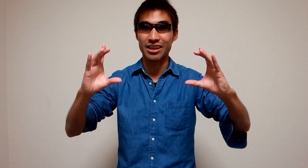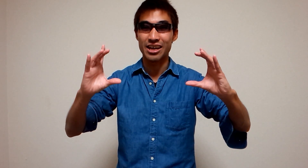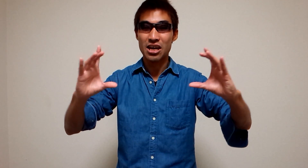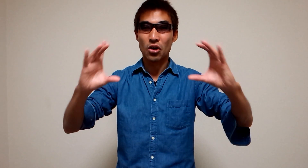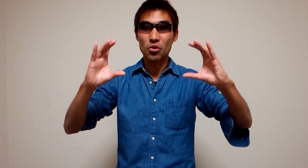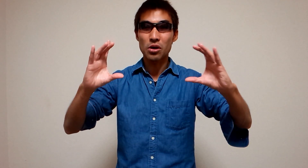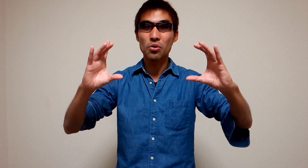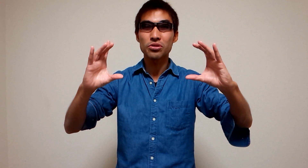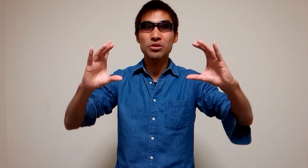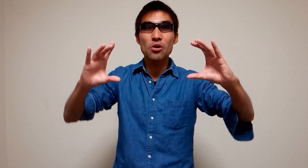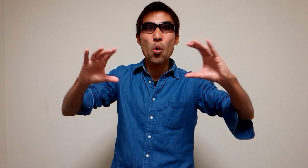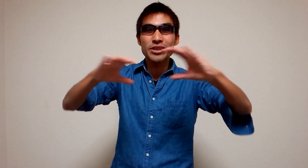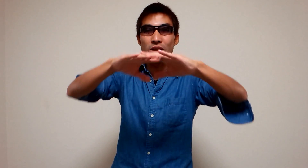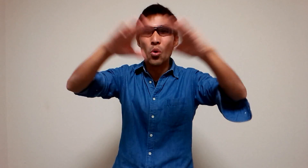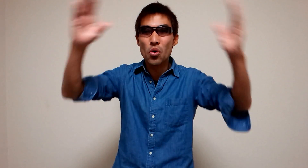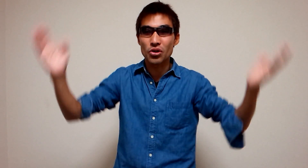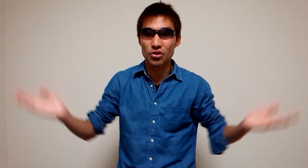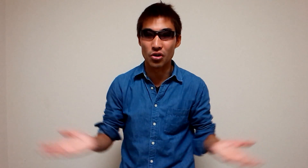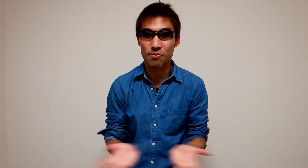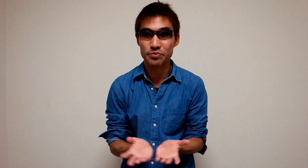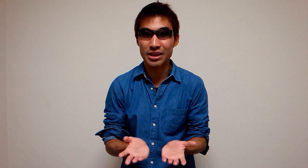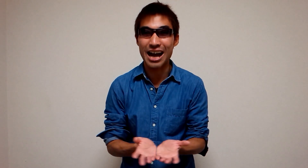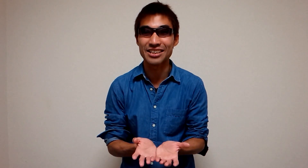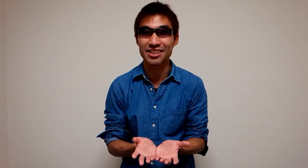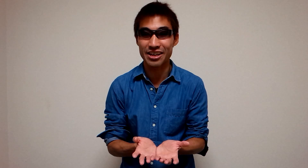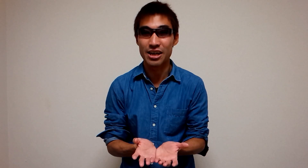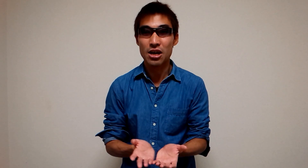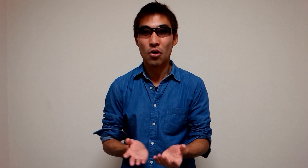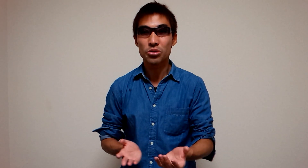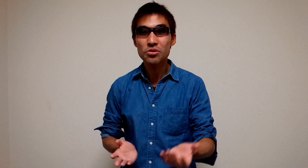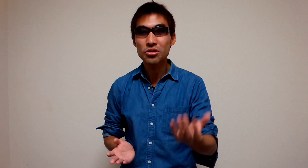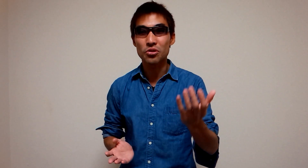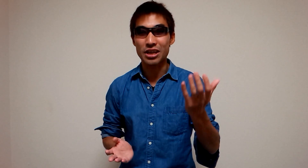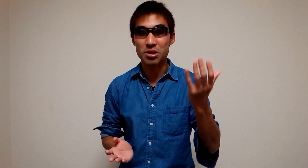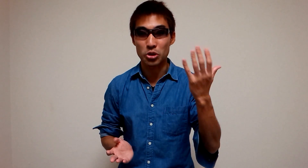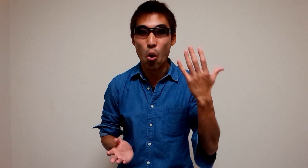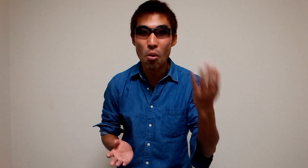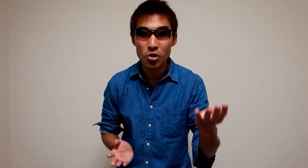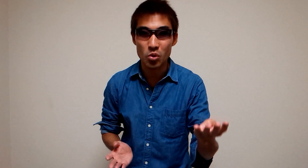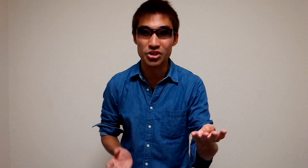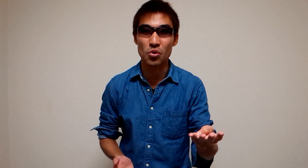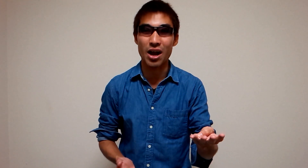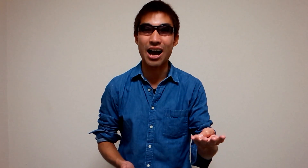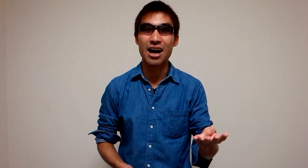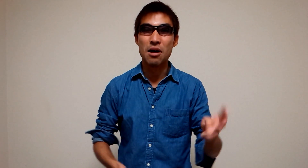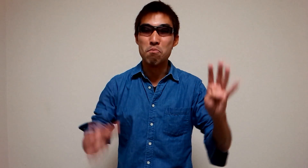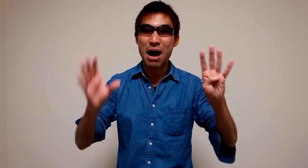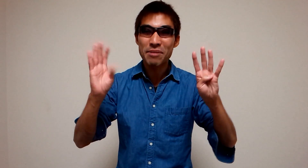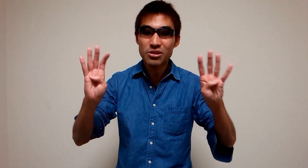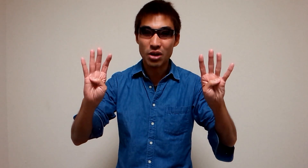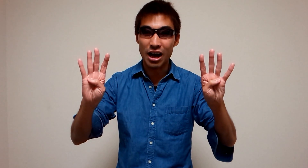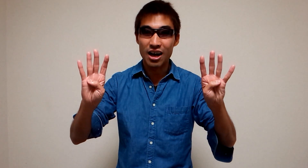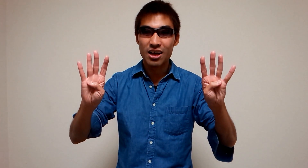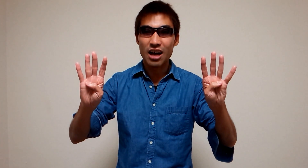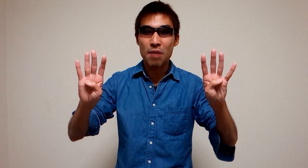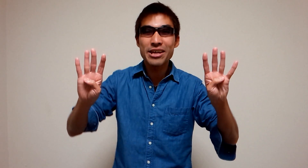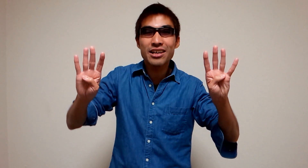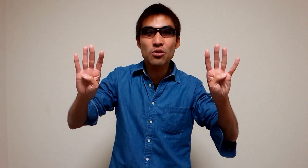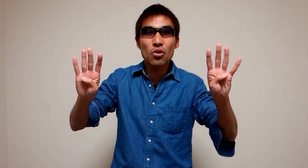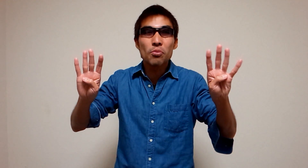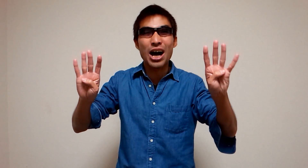ってこれは本当に大きな農業の会社でほとんどの例えばトウモロコシとか豆とかアメリカのほぼ